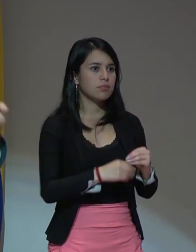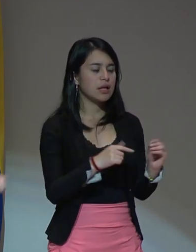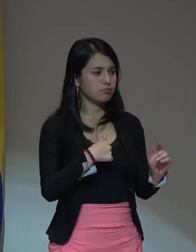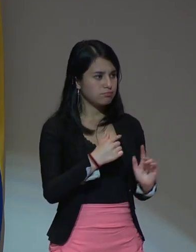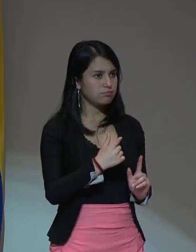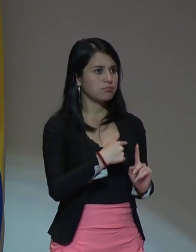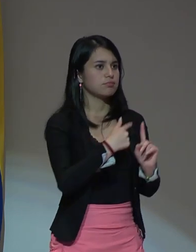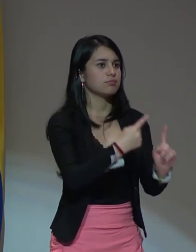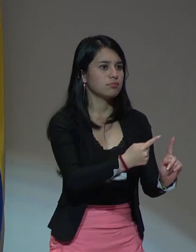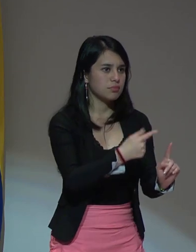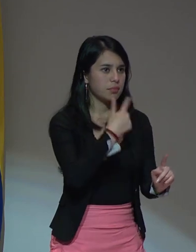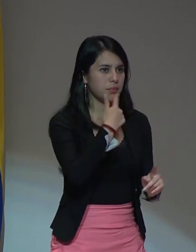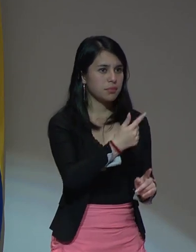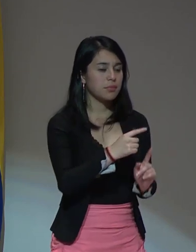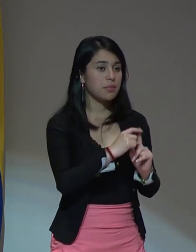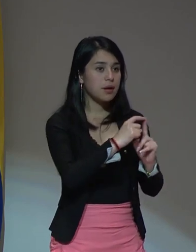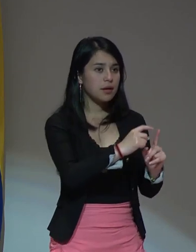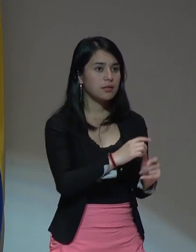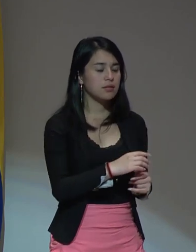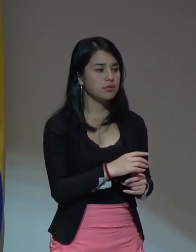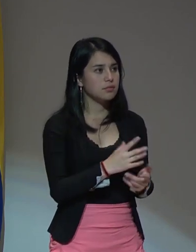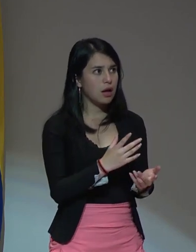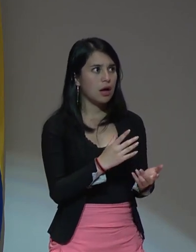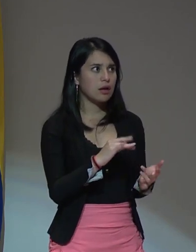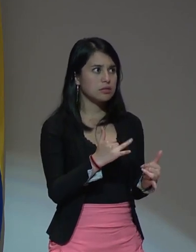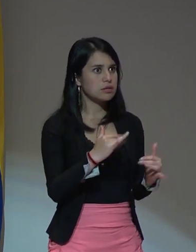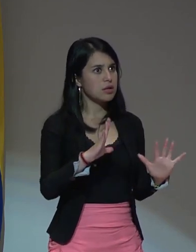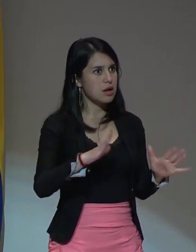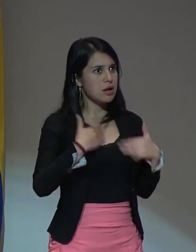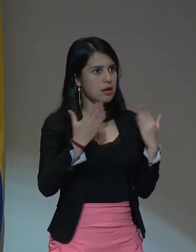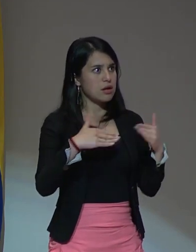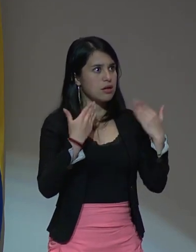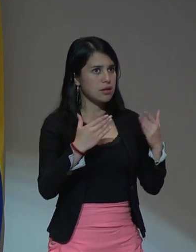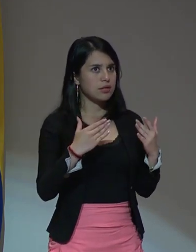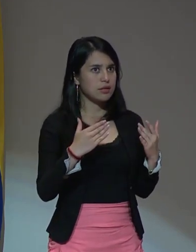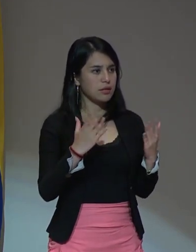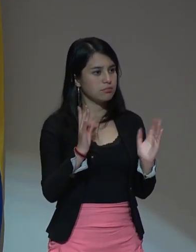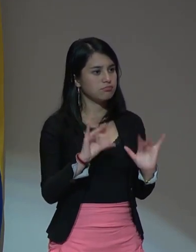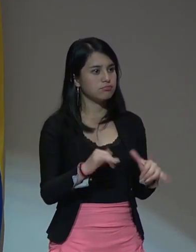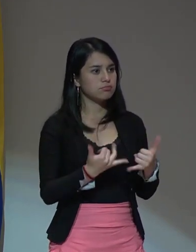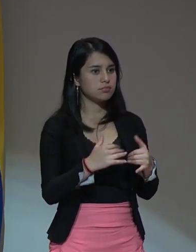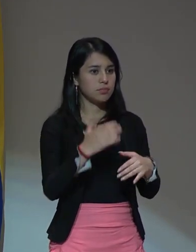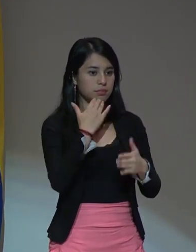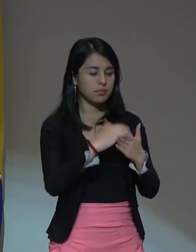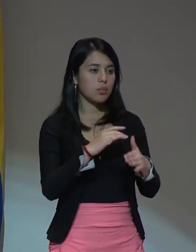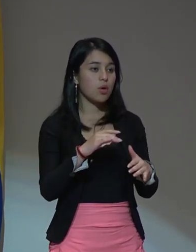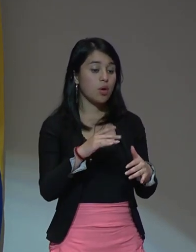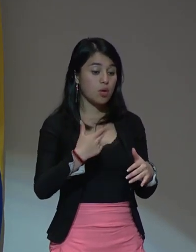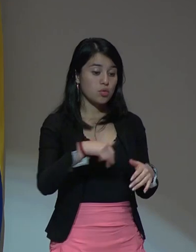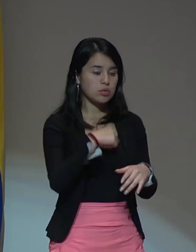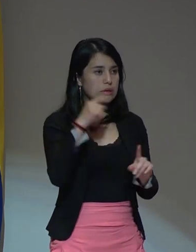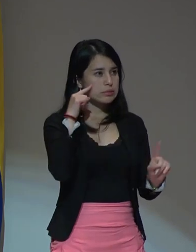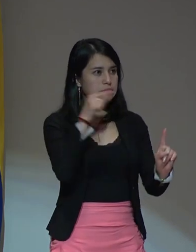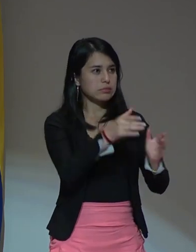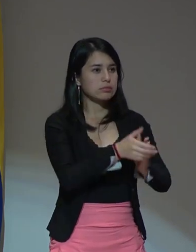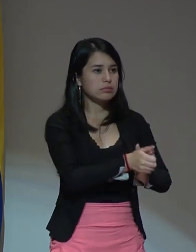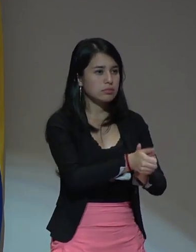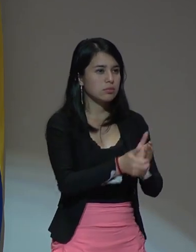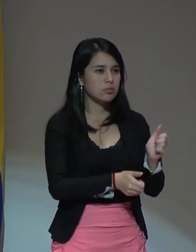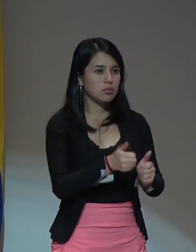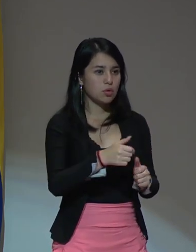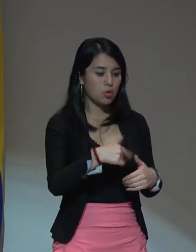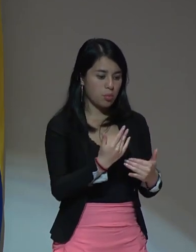que alegría por eso la invitación es empezar desde